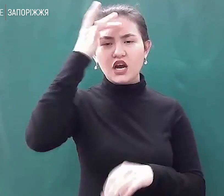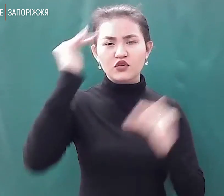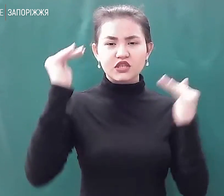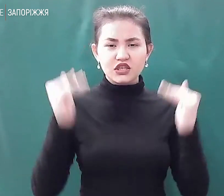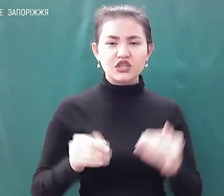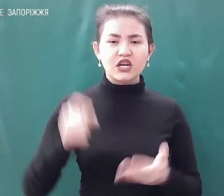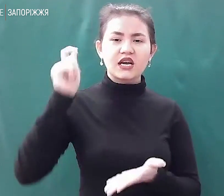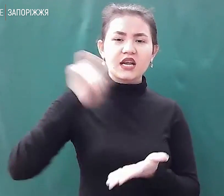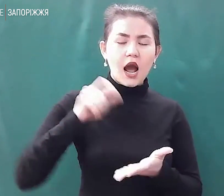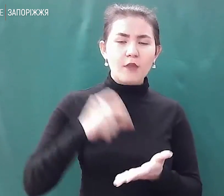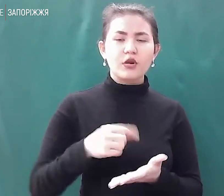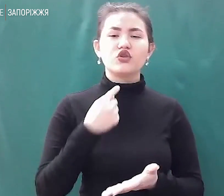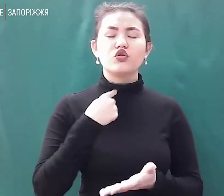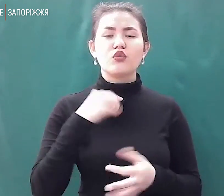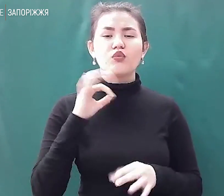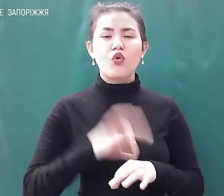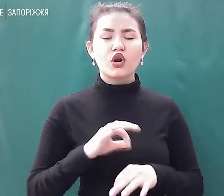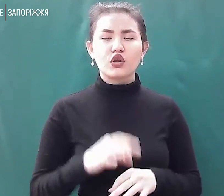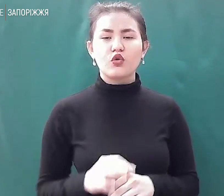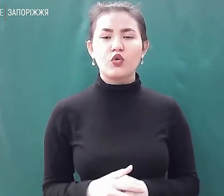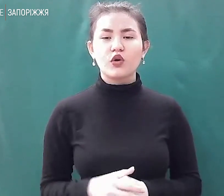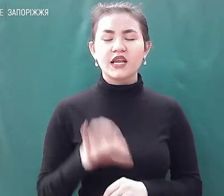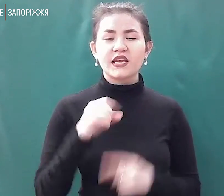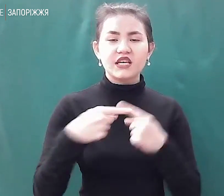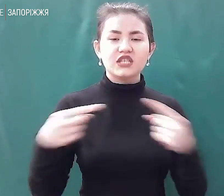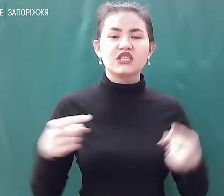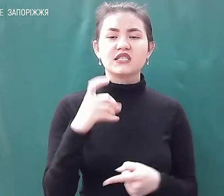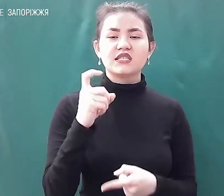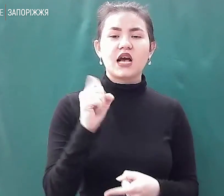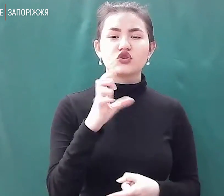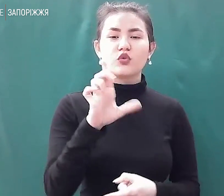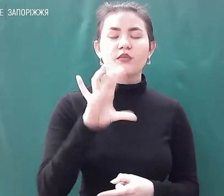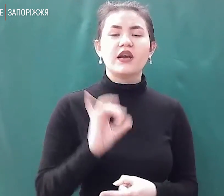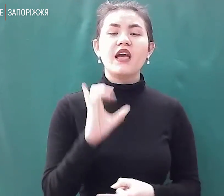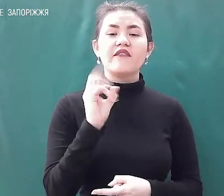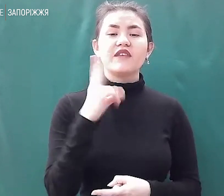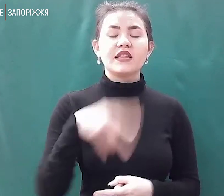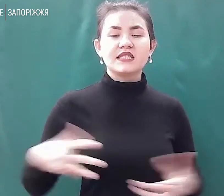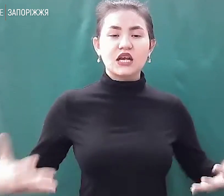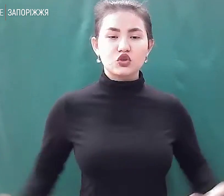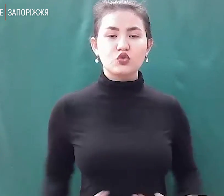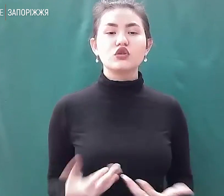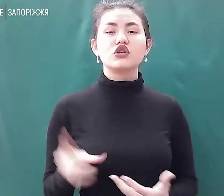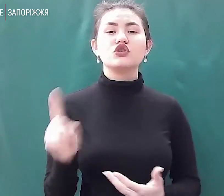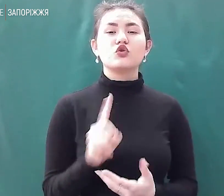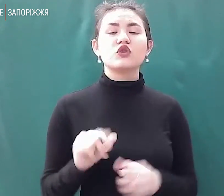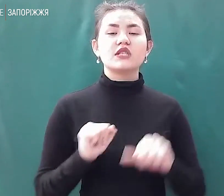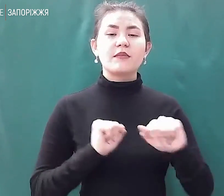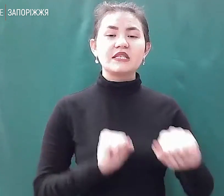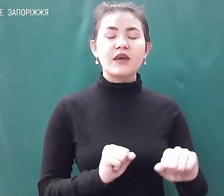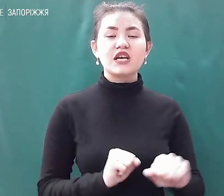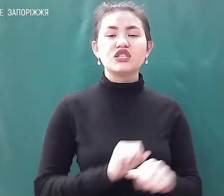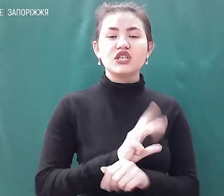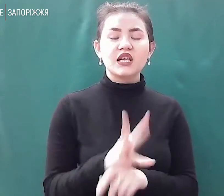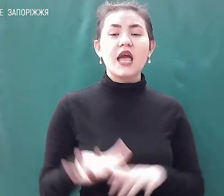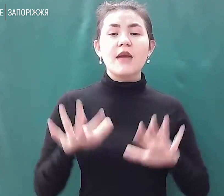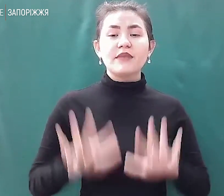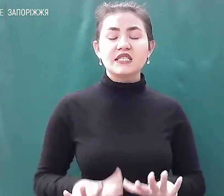від болю у горлі та інші засоби від застуди. Щодо забезпечення місцевих жителів, то дефіциту